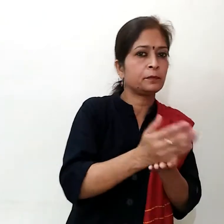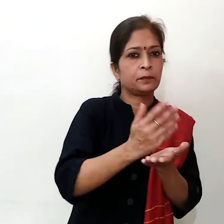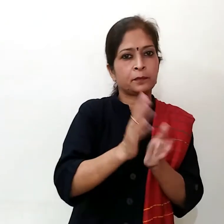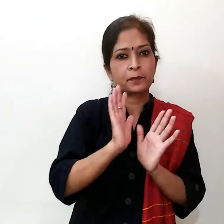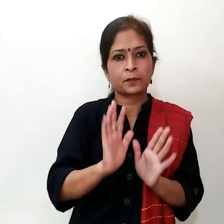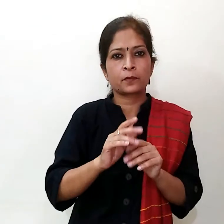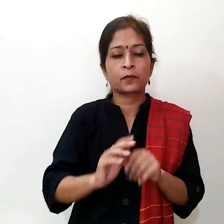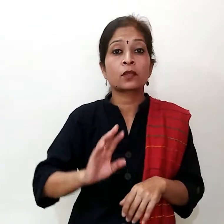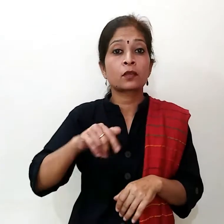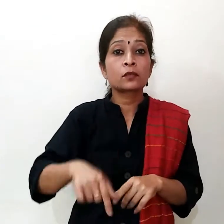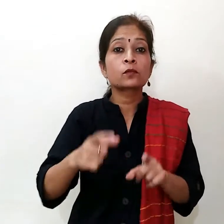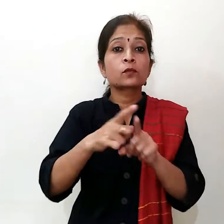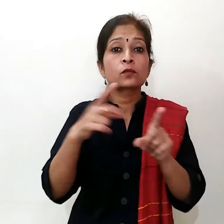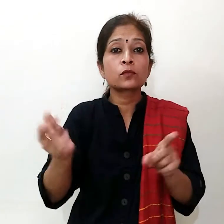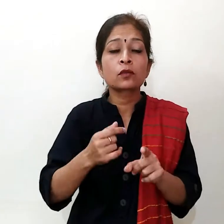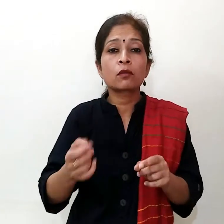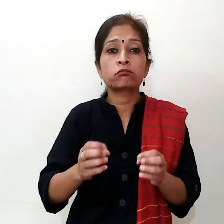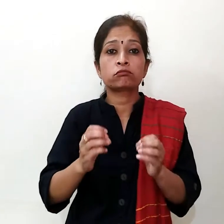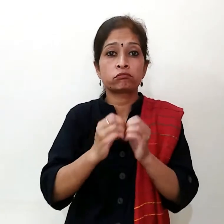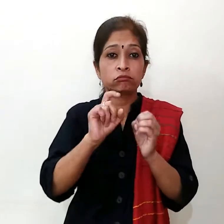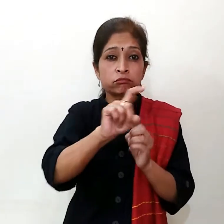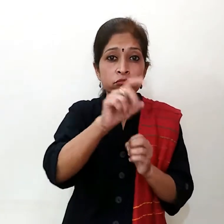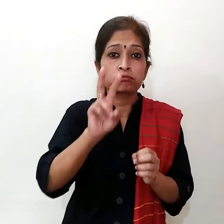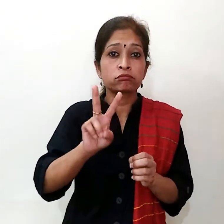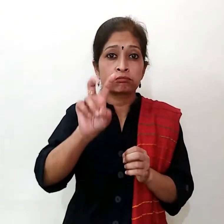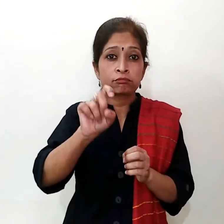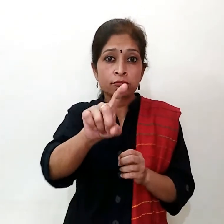बाहत होते है ऐसा करने से